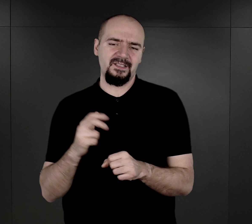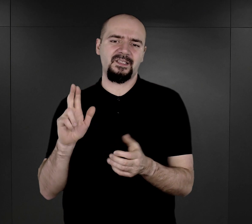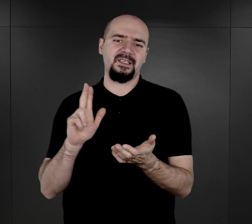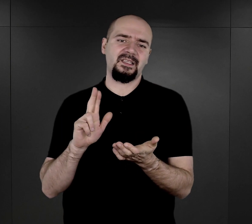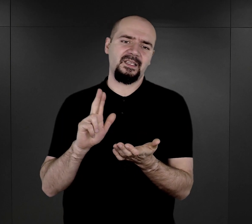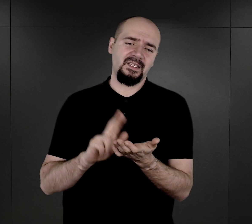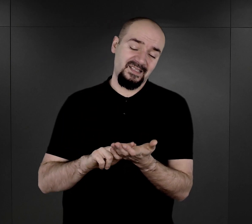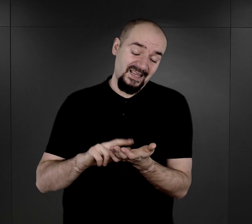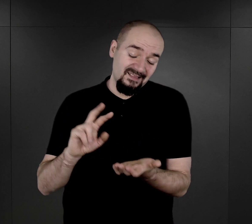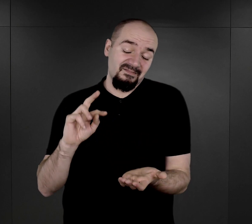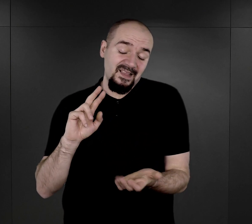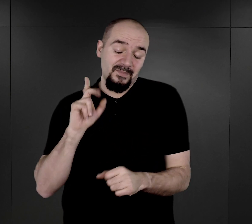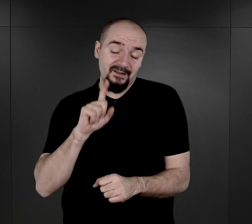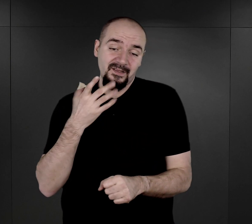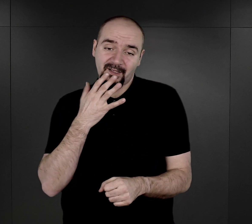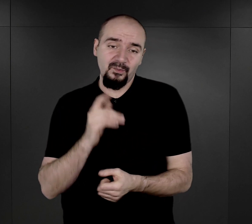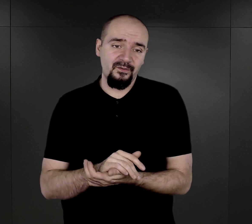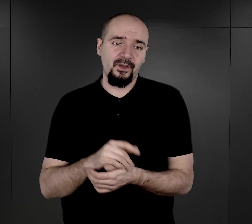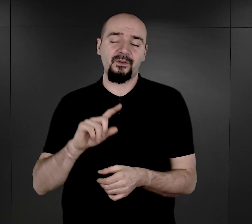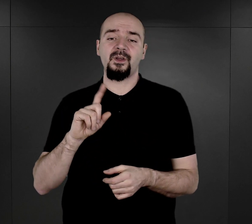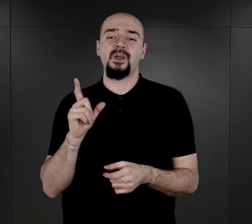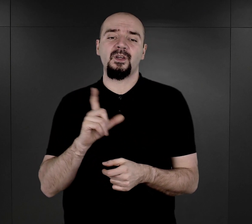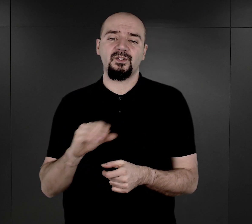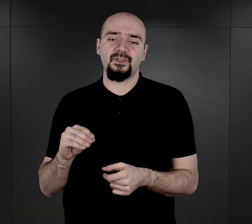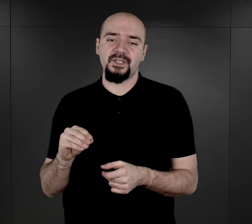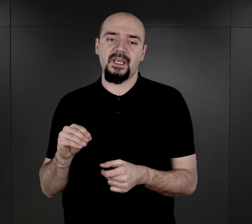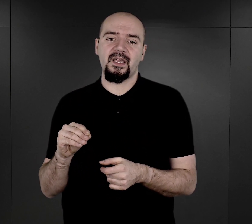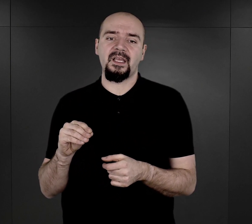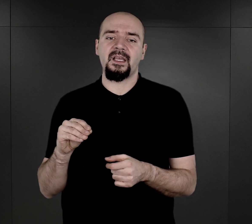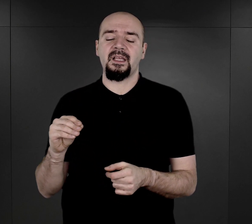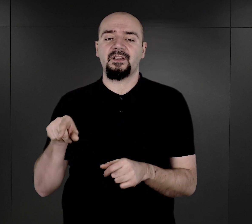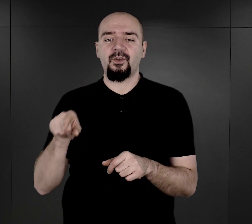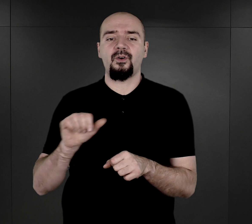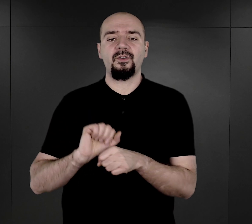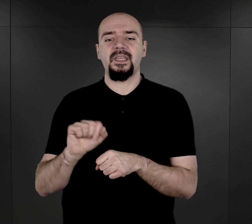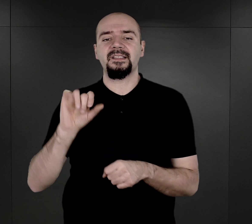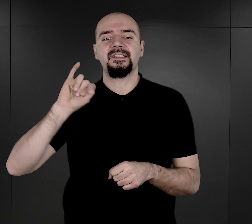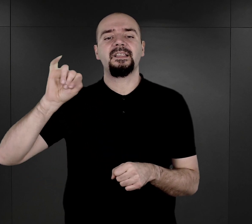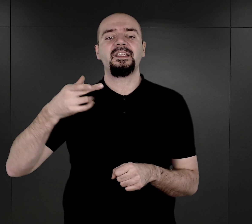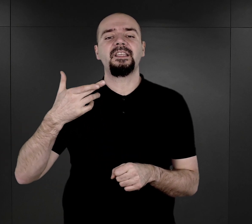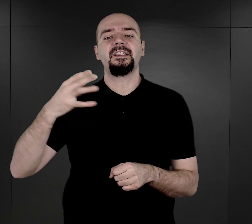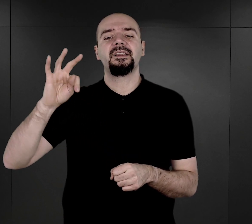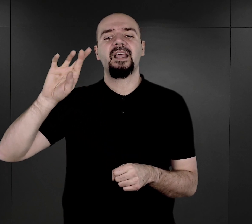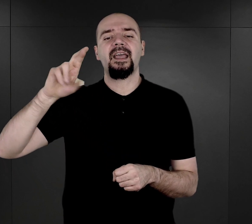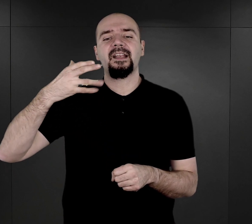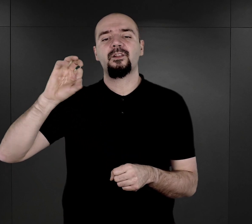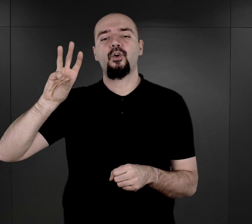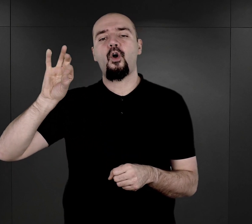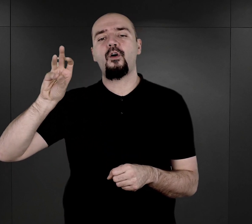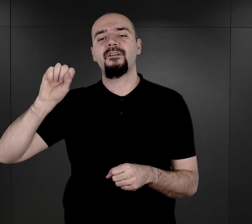określono, tak to też znajduje się w literaturze dotyczącej tematu. Jest to internowanie, no